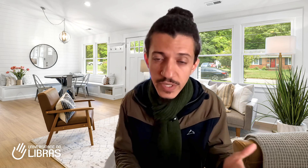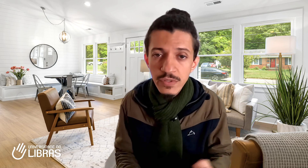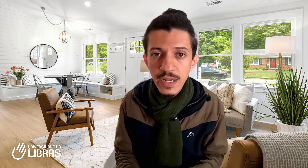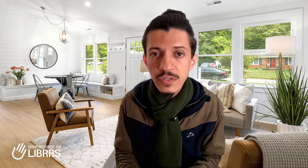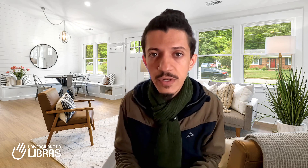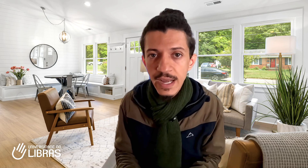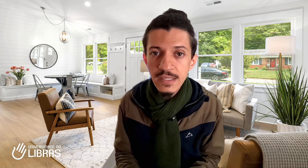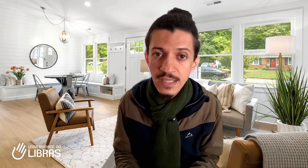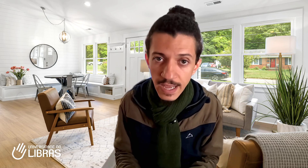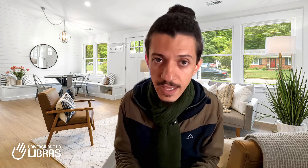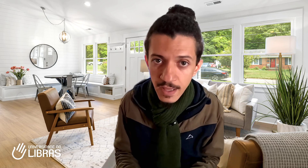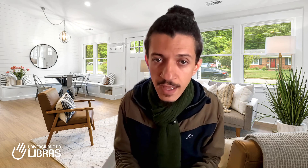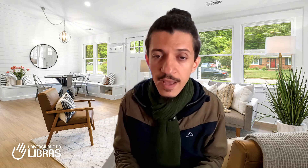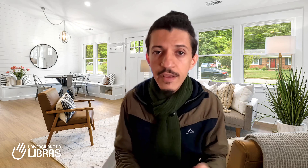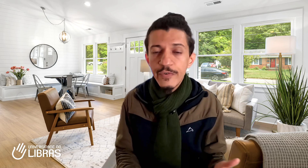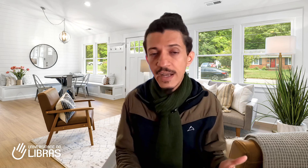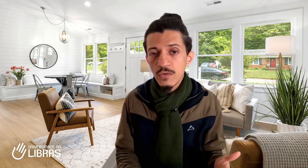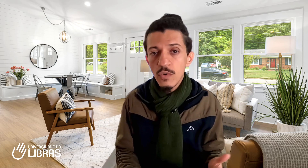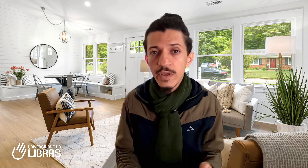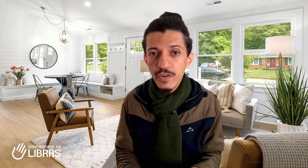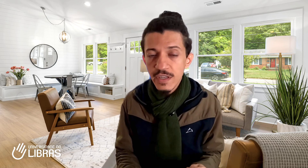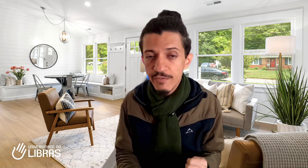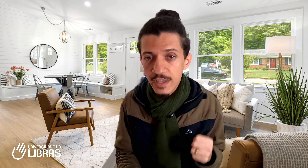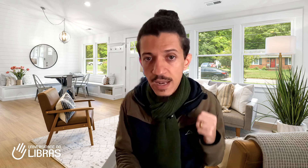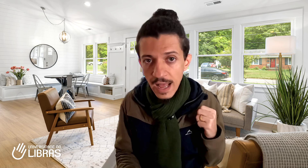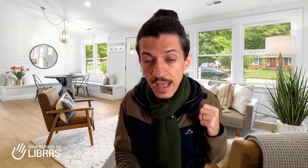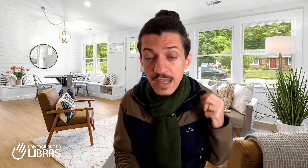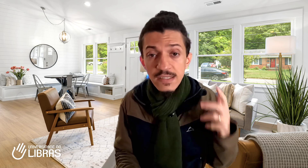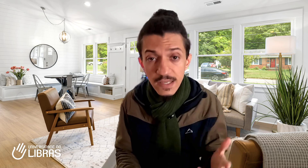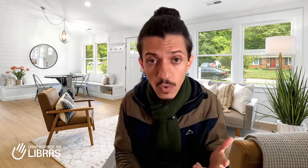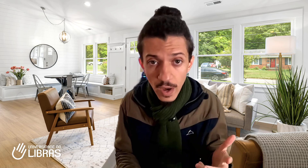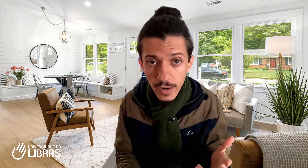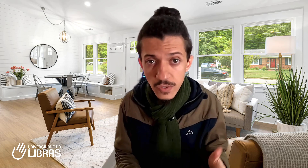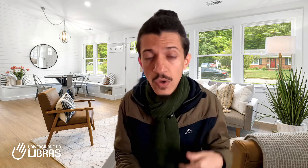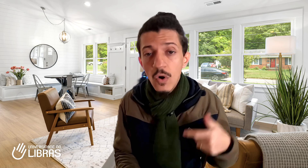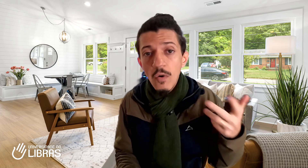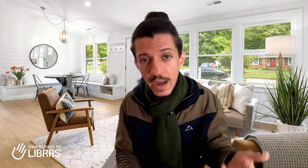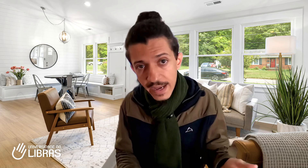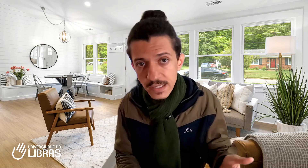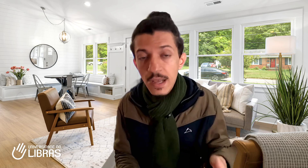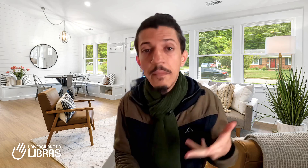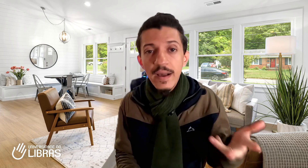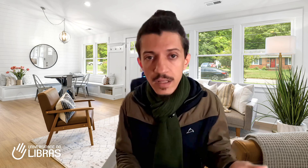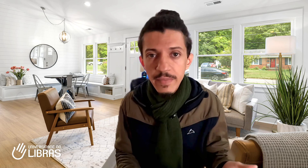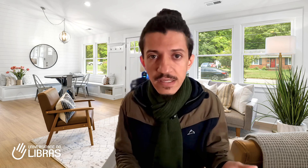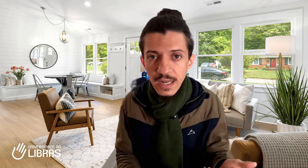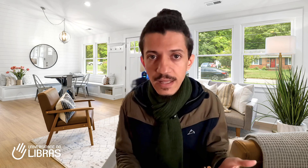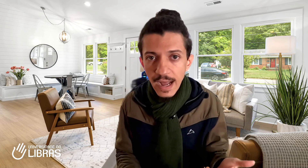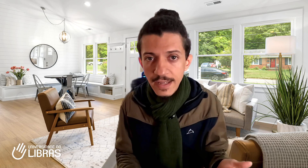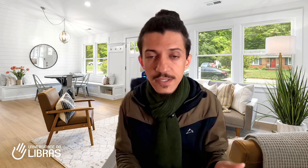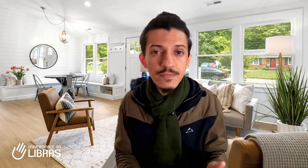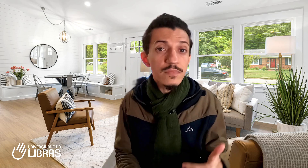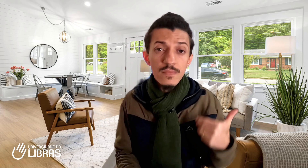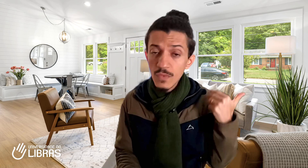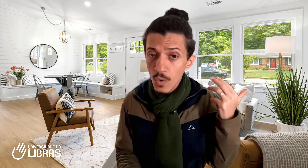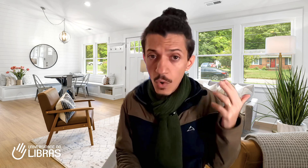tradicionais seguem e fazem com que você fique lá cinco anos ou mais pagando mensalidades ou